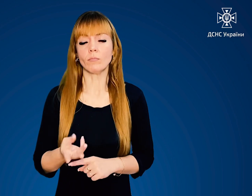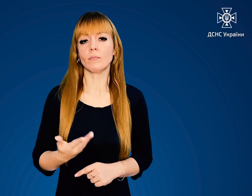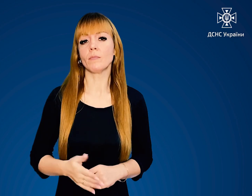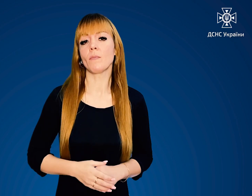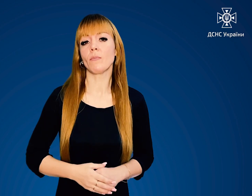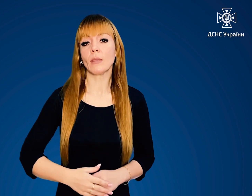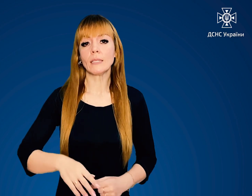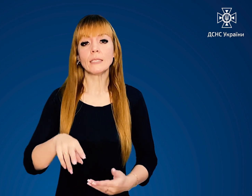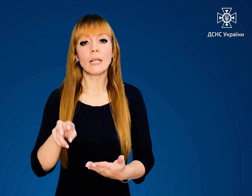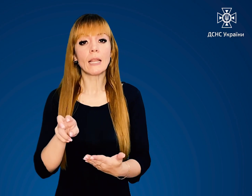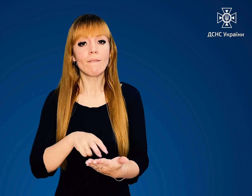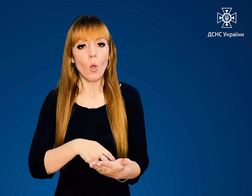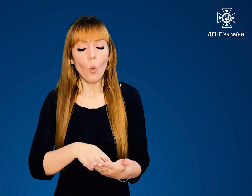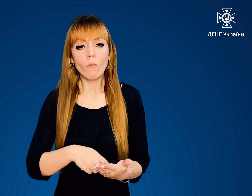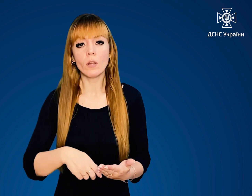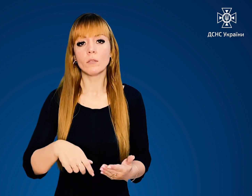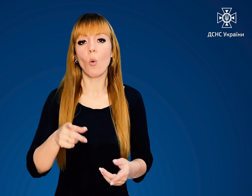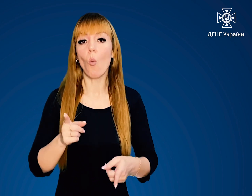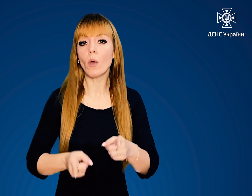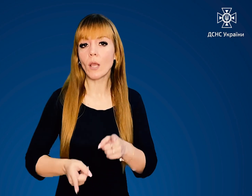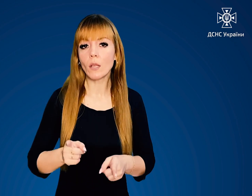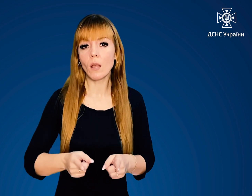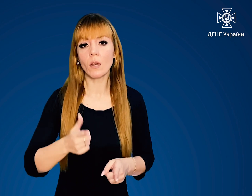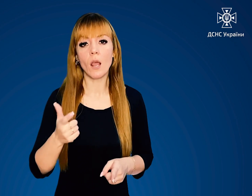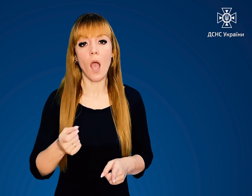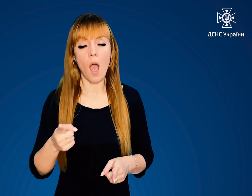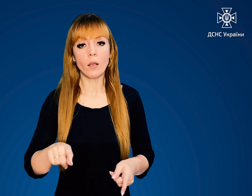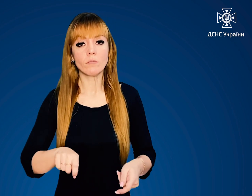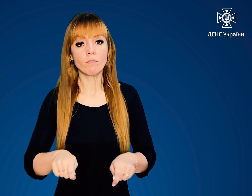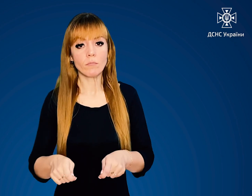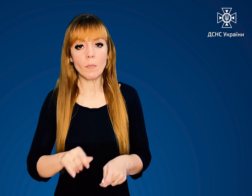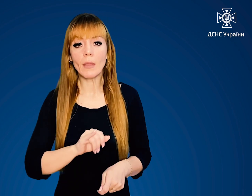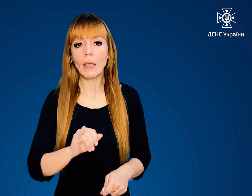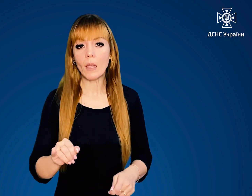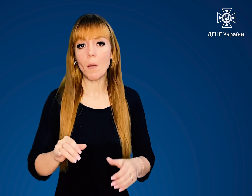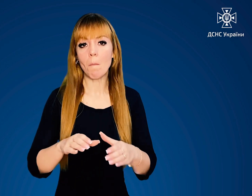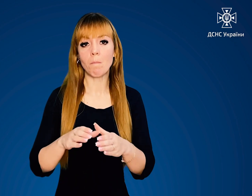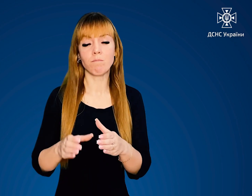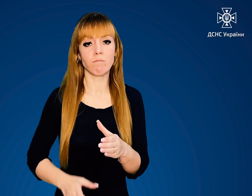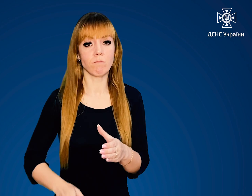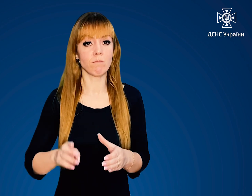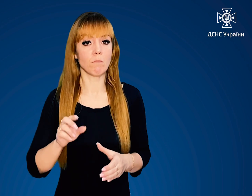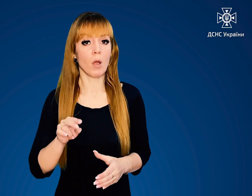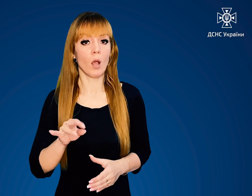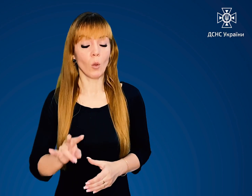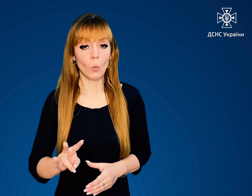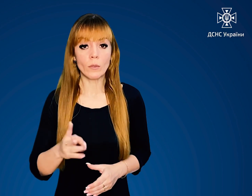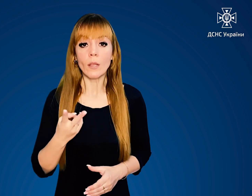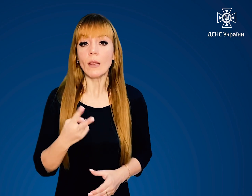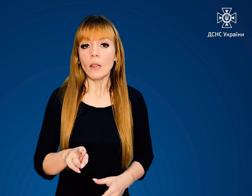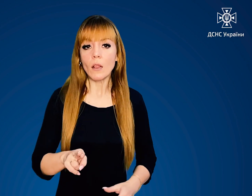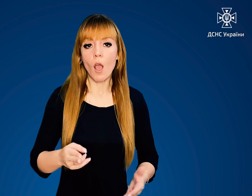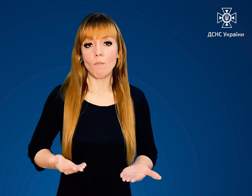Сертифіковані оригінальні портативні газові плити та балони Для мешканців